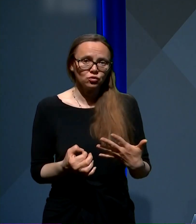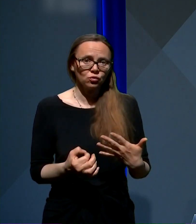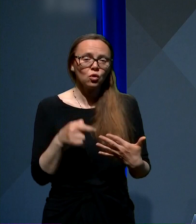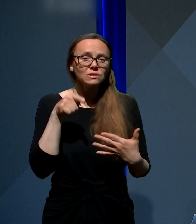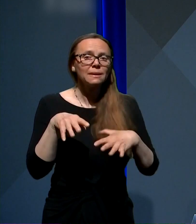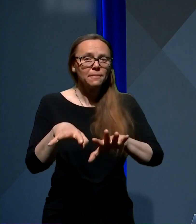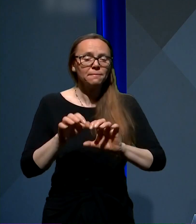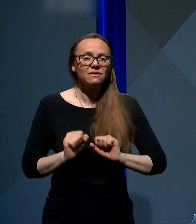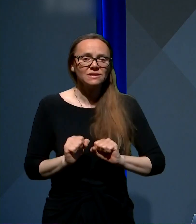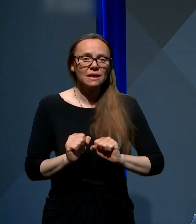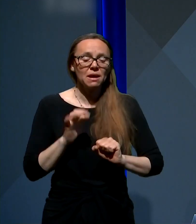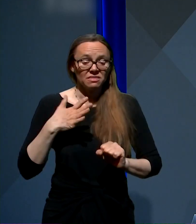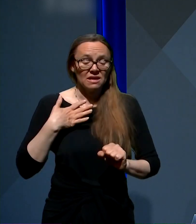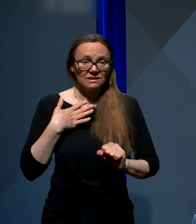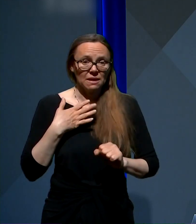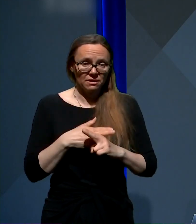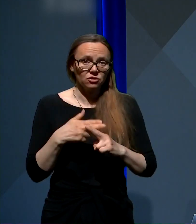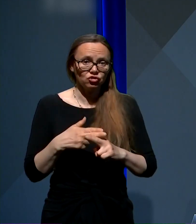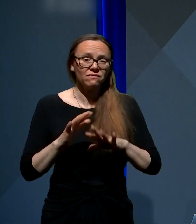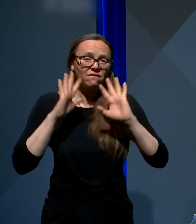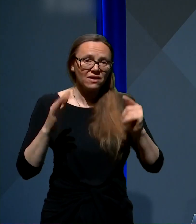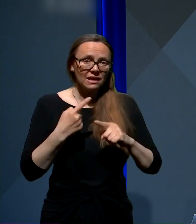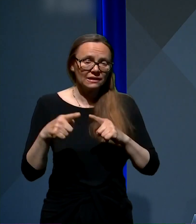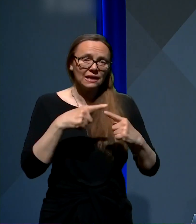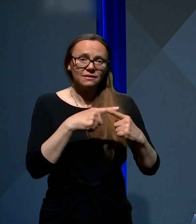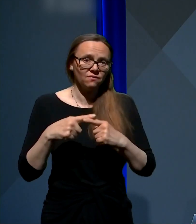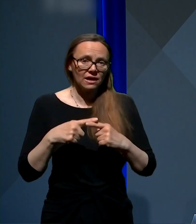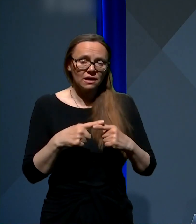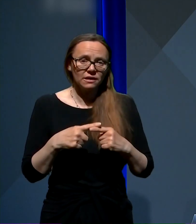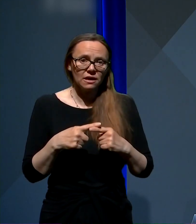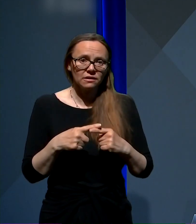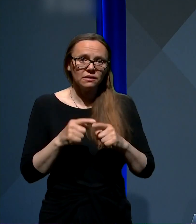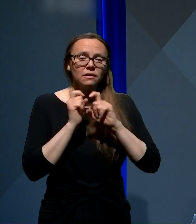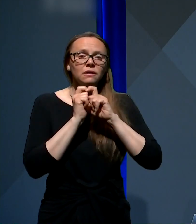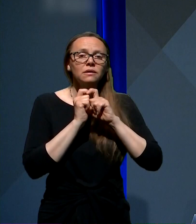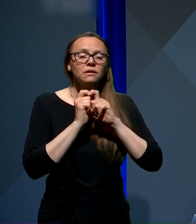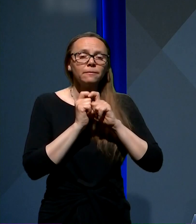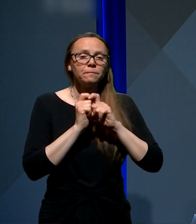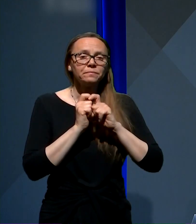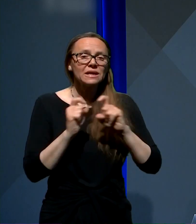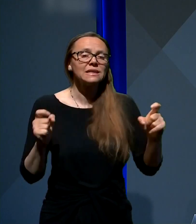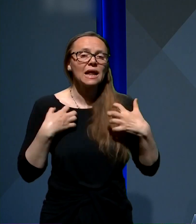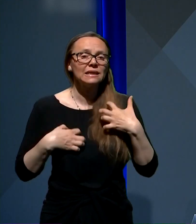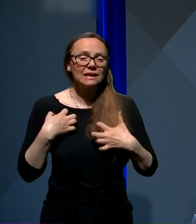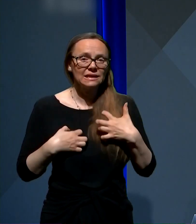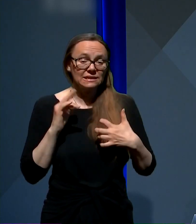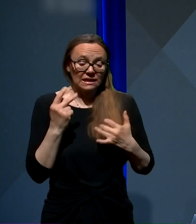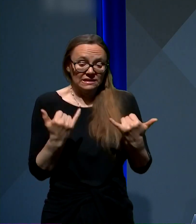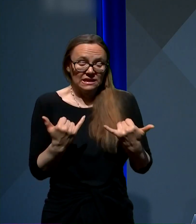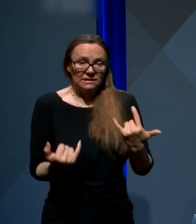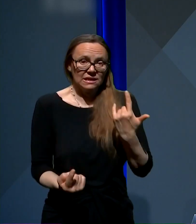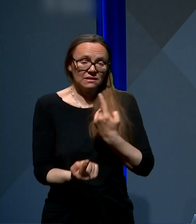prevzema nase velik del tveganja zaradi krize, ki je nastala.